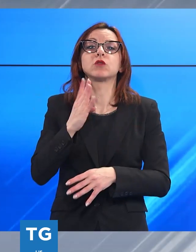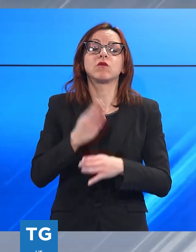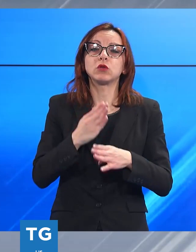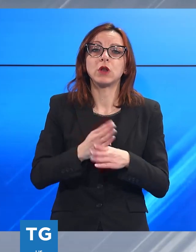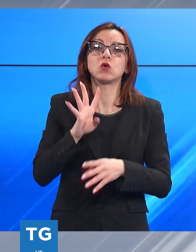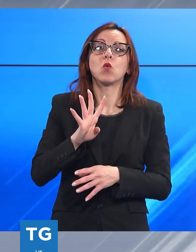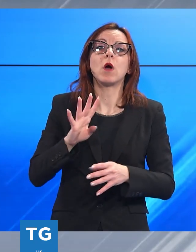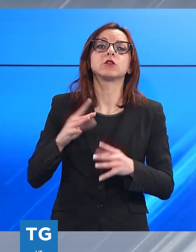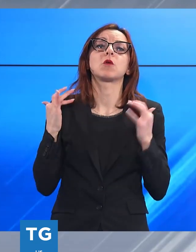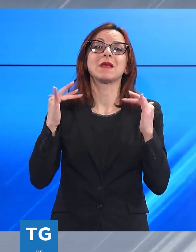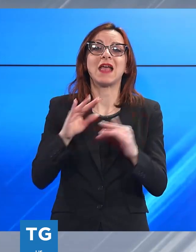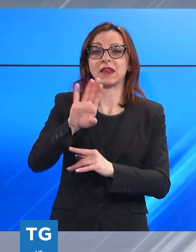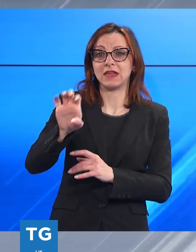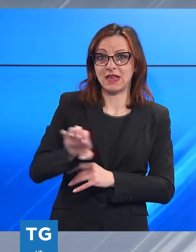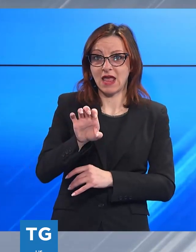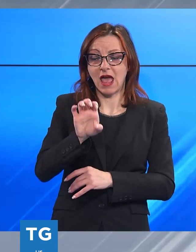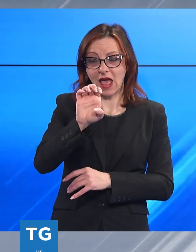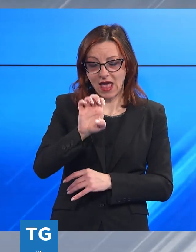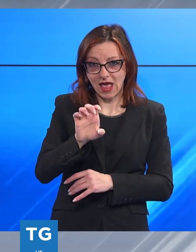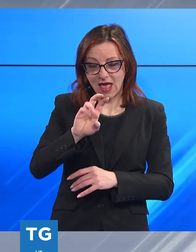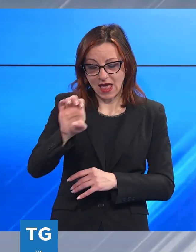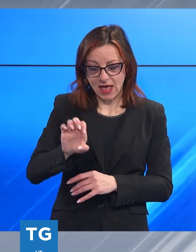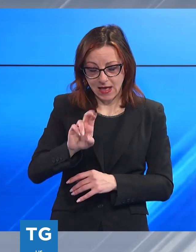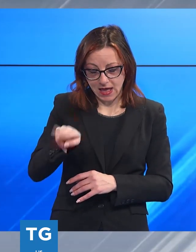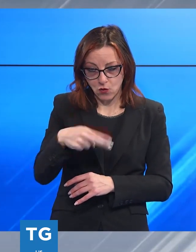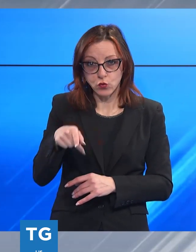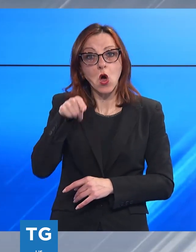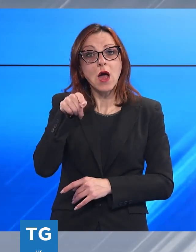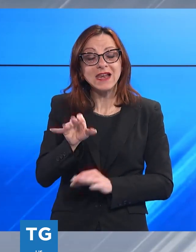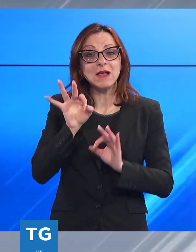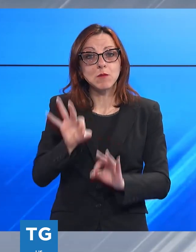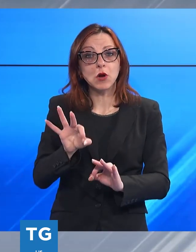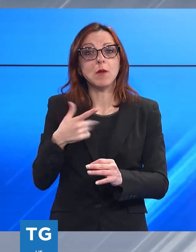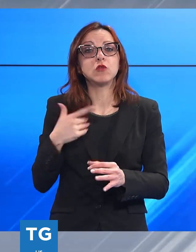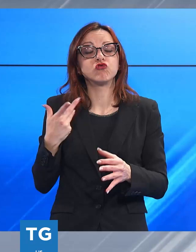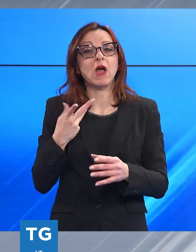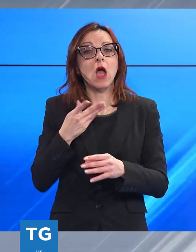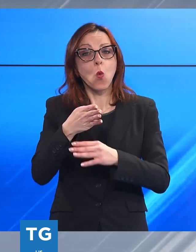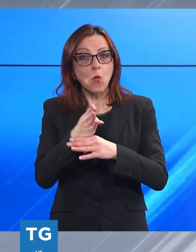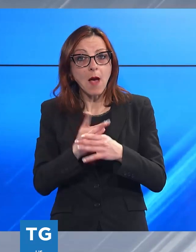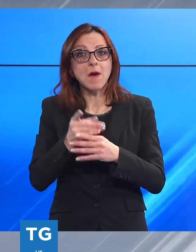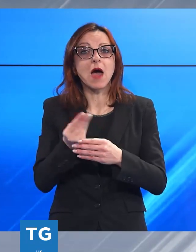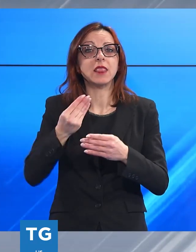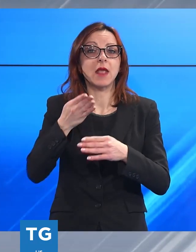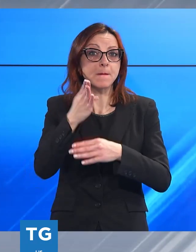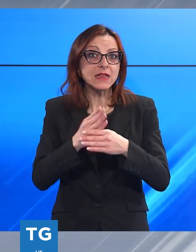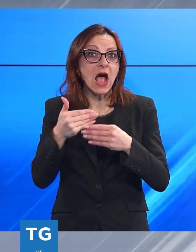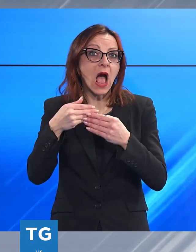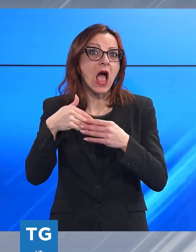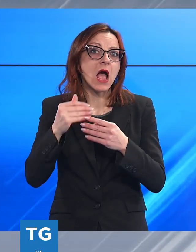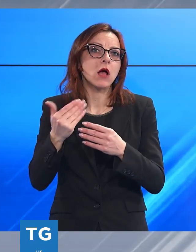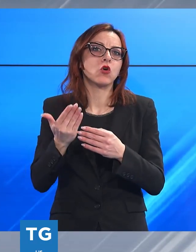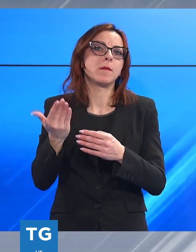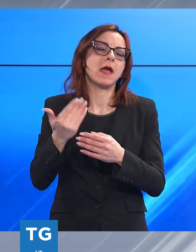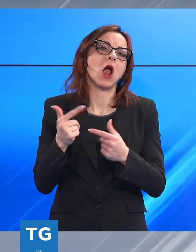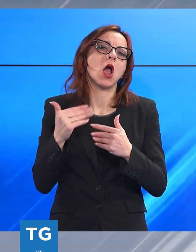rappresentato dall'export. Un comparto in salute che ha risentito ben poco degli effetti negativi dei fattori di grave perturbazione dell'economia che si